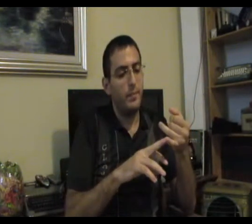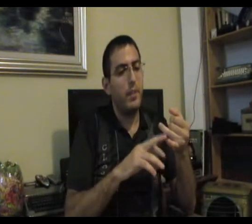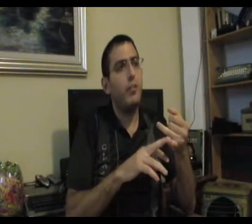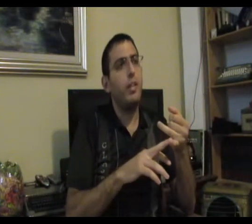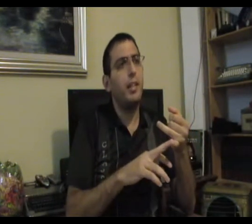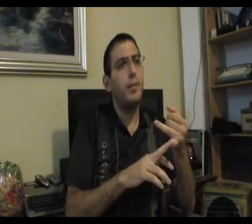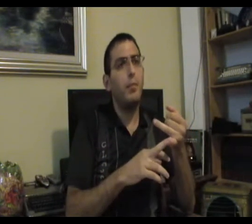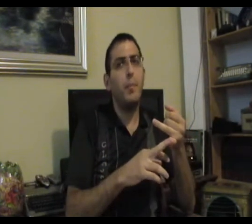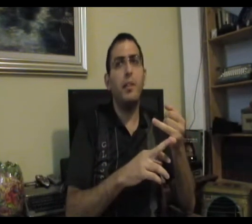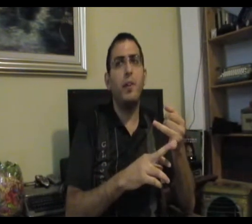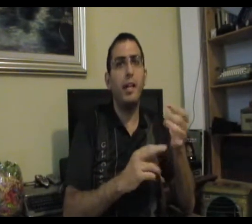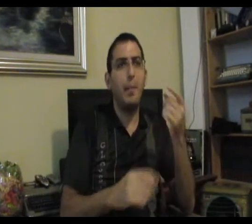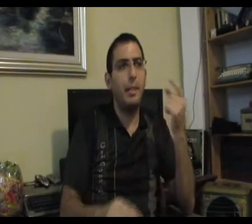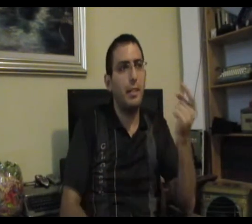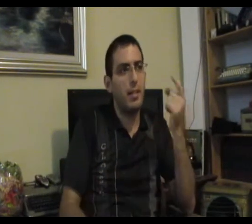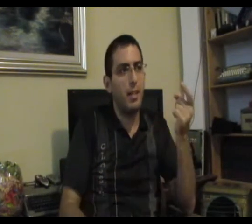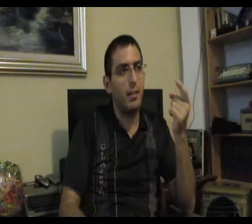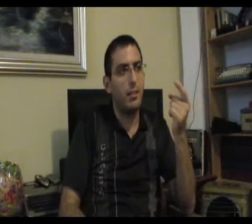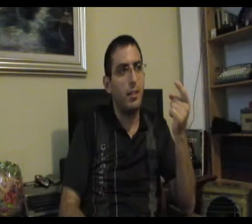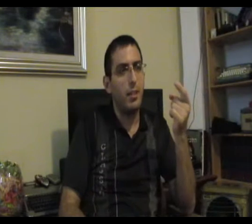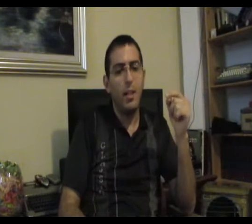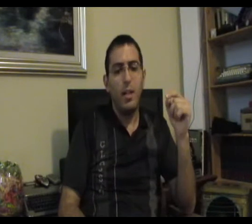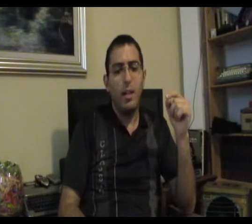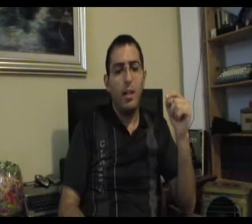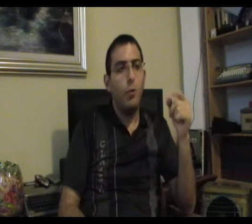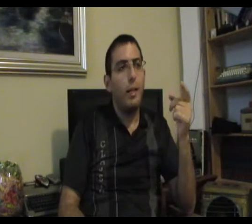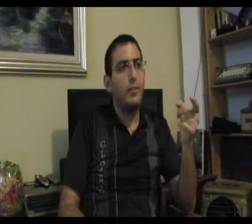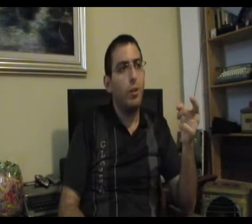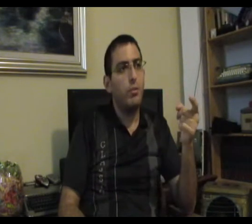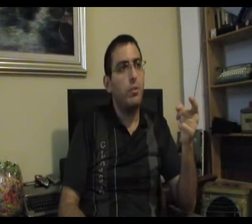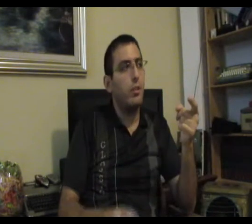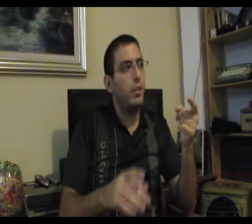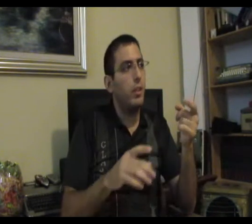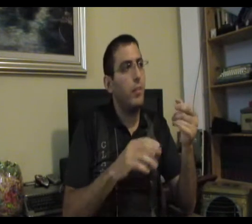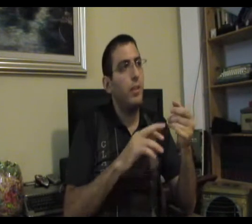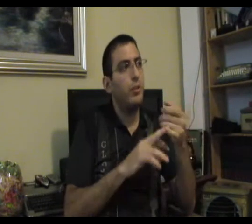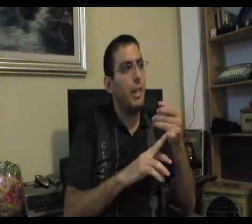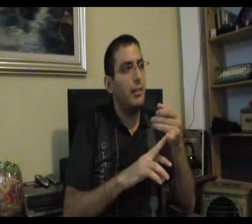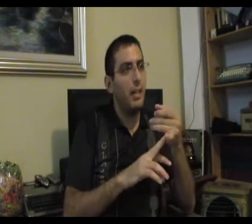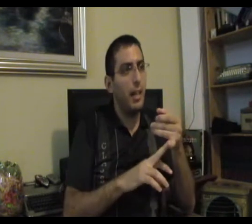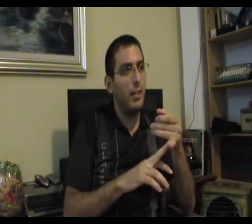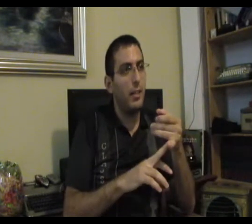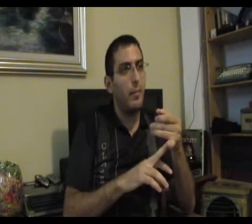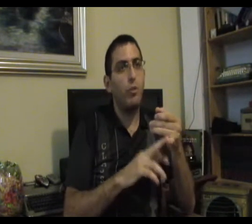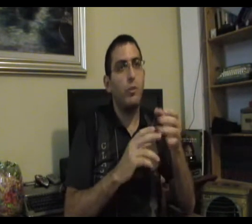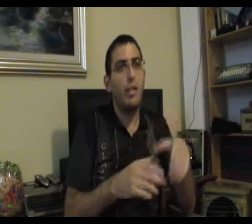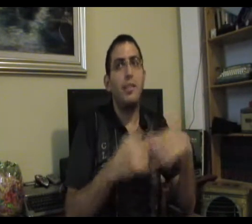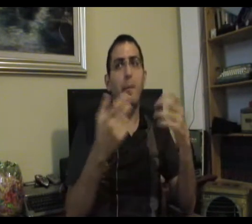ודבר שני אתה גם תמיד תפחד לאבד את ההצלחה לעומת זאת אם אתה רוצה להצליח כמו שאתה רוצה להצליח